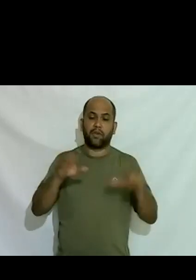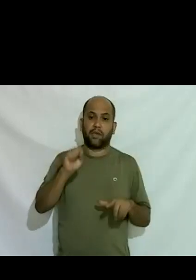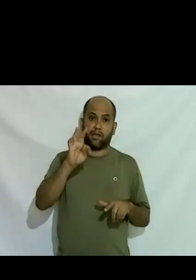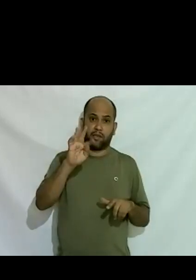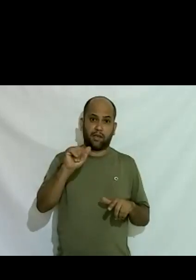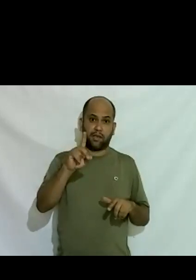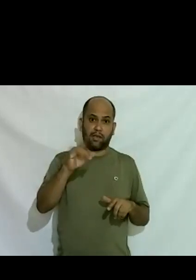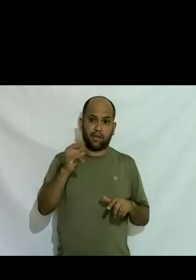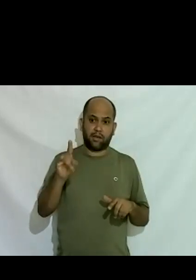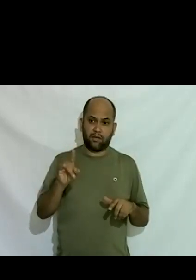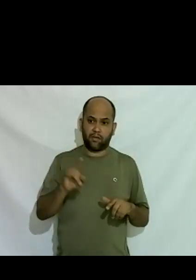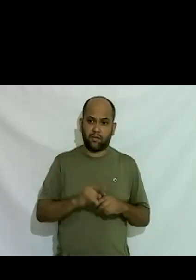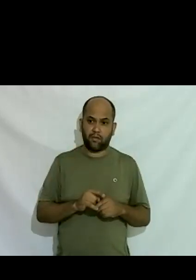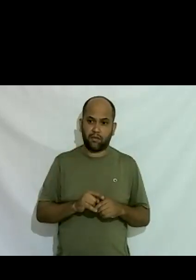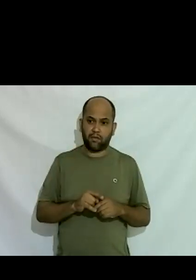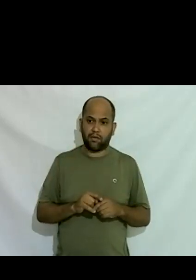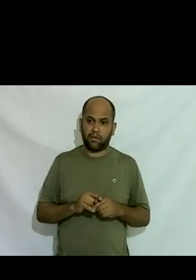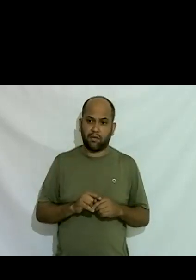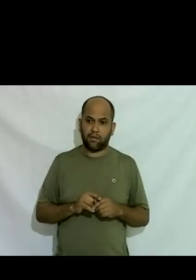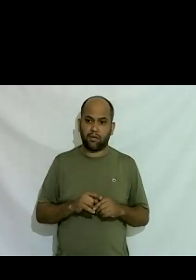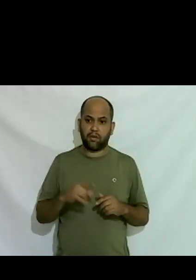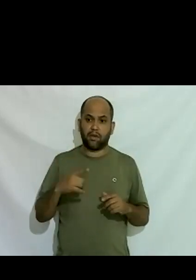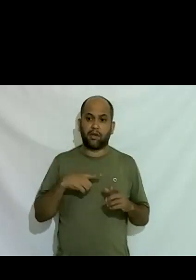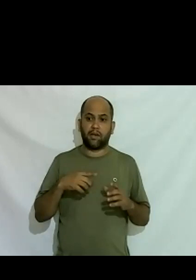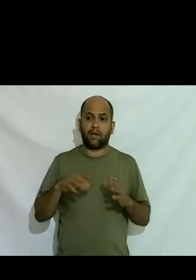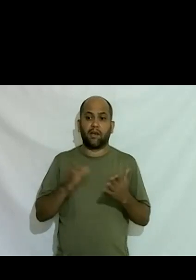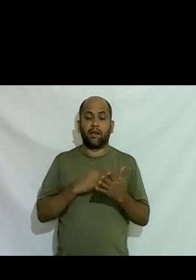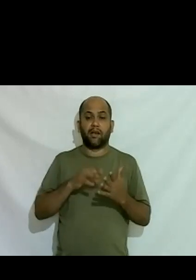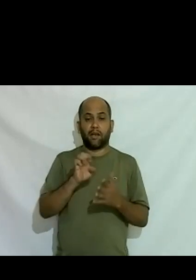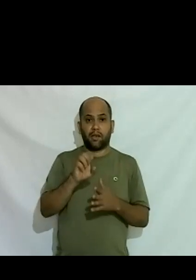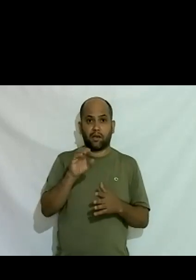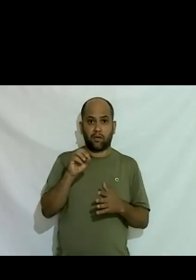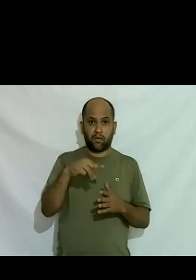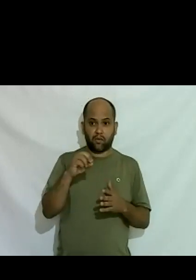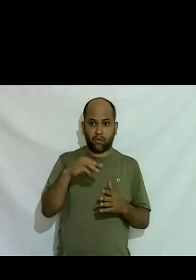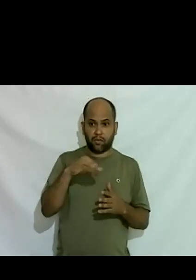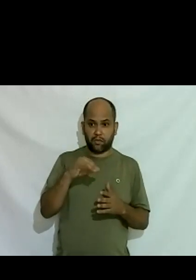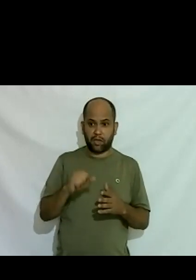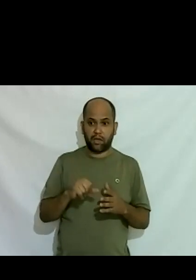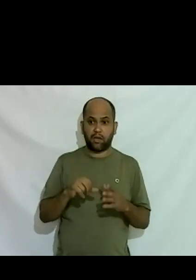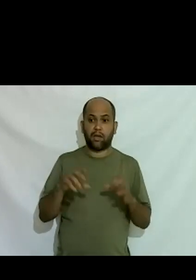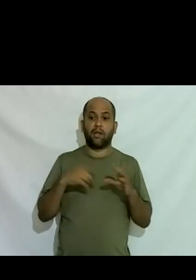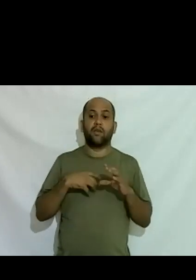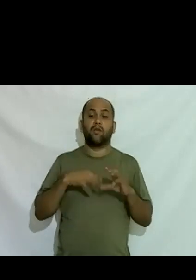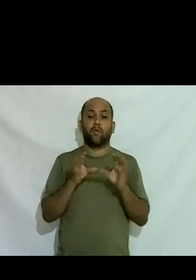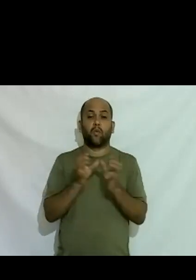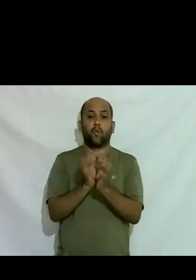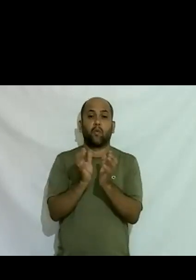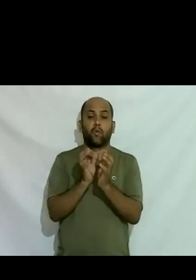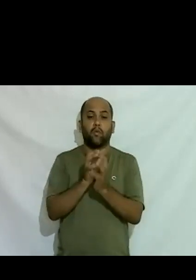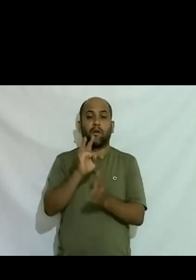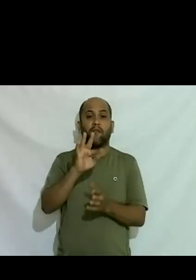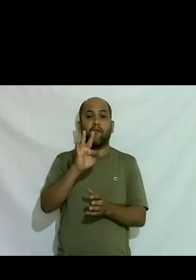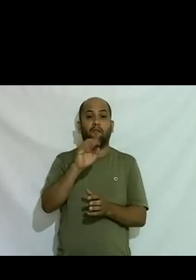meia página no caderno de economia com a minha cara lá e o fórum de empresas existe um fórum de